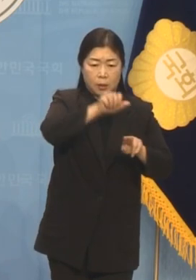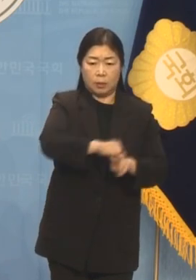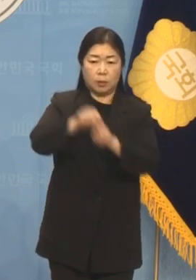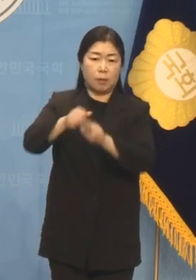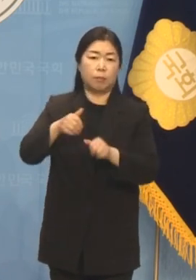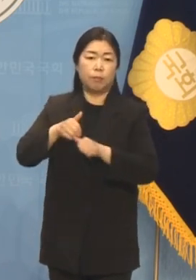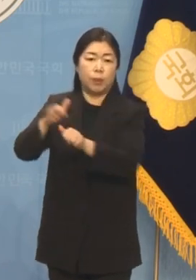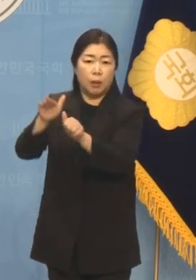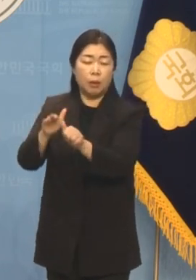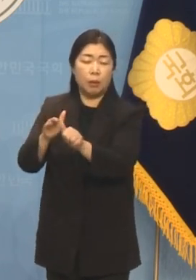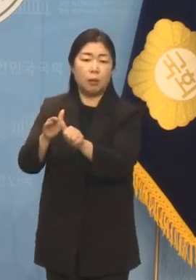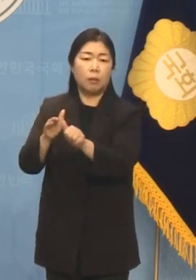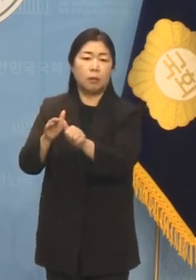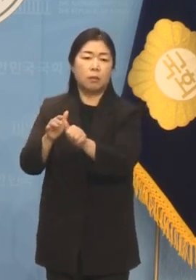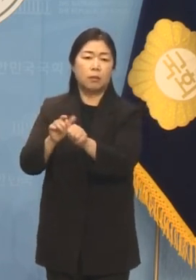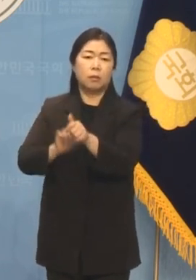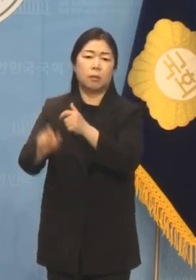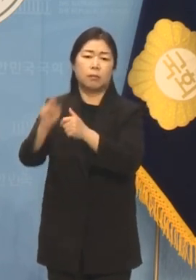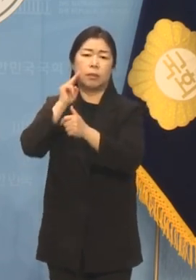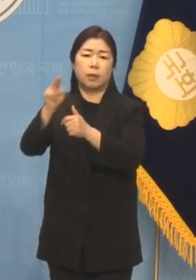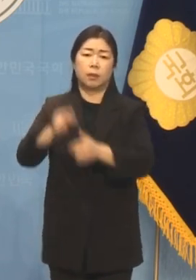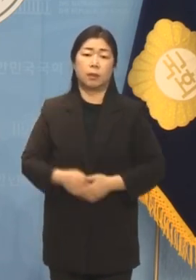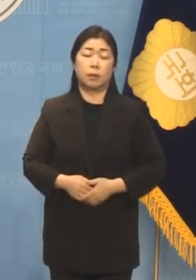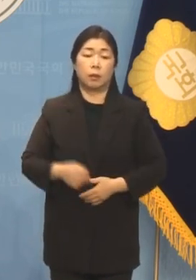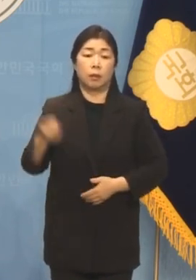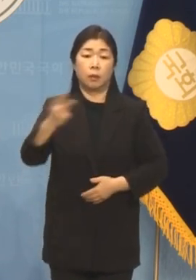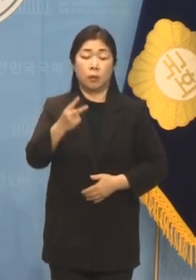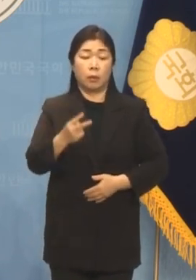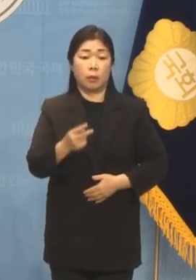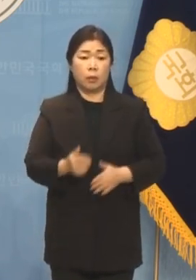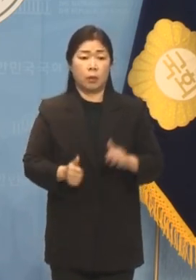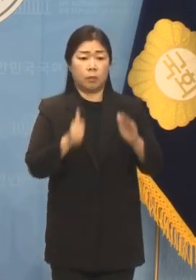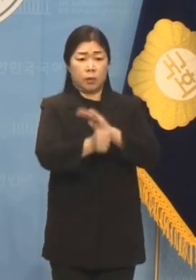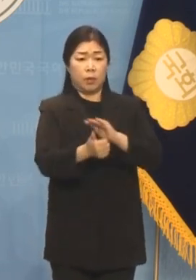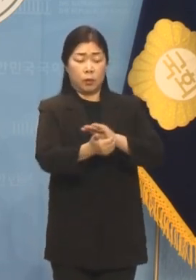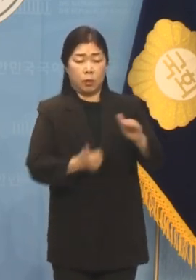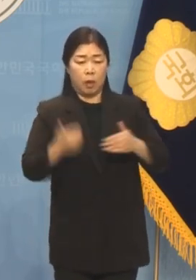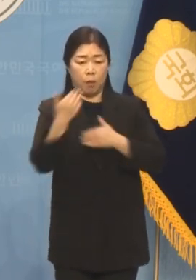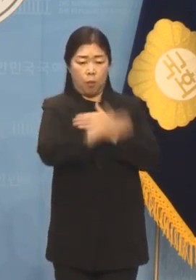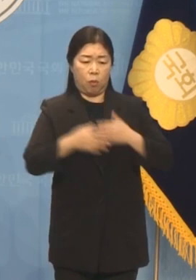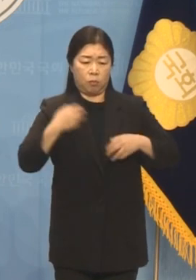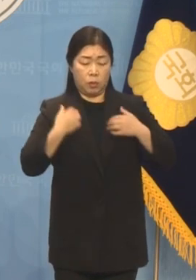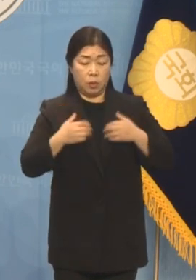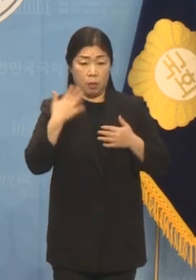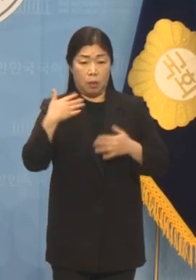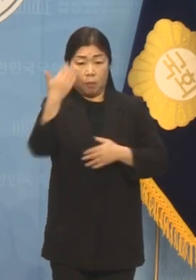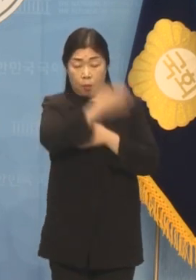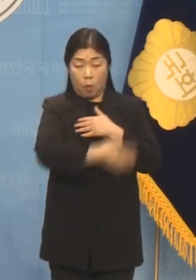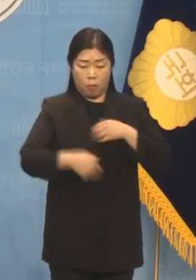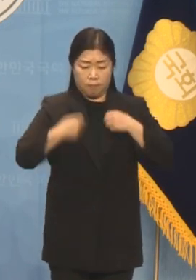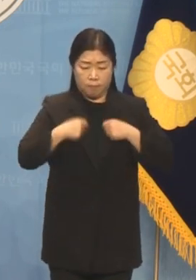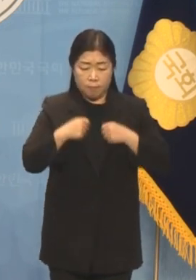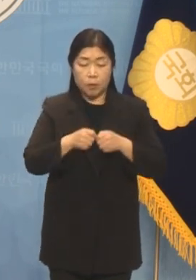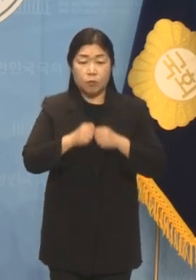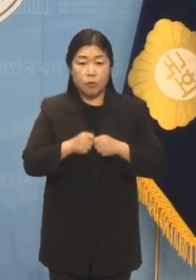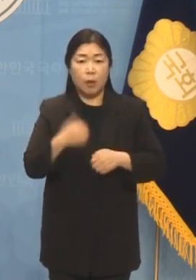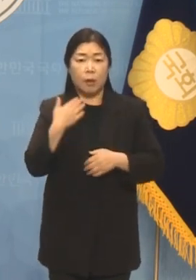심지어 강성희 의원은 당일 행사에 입장하기 전에 이미 몸수색을 다 받은 상태였습니다.